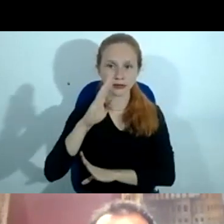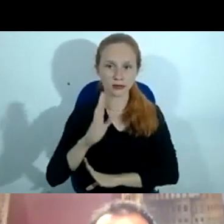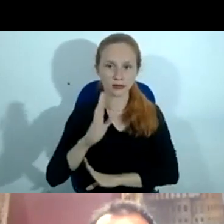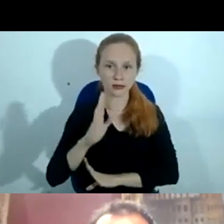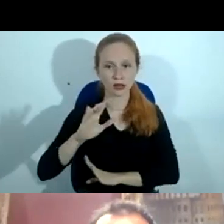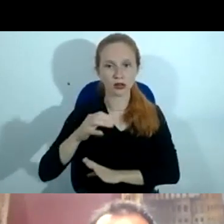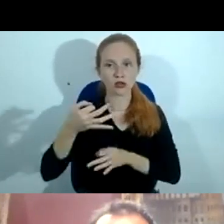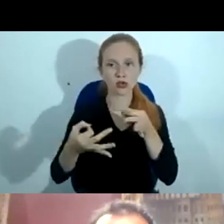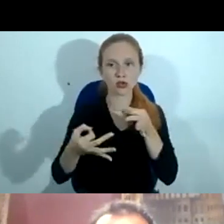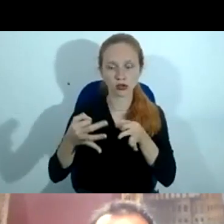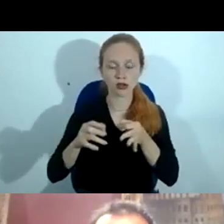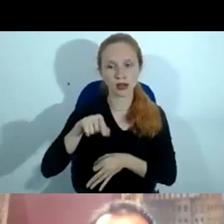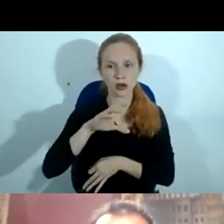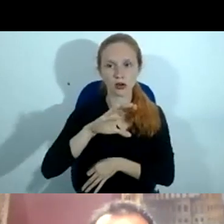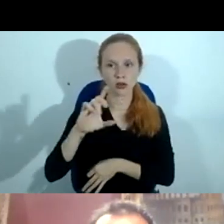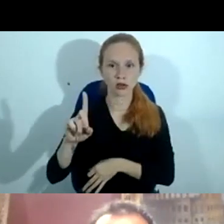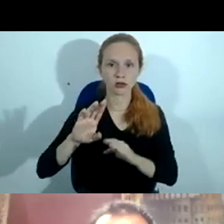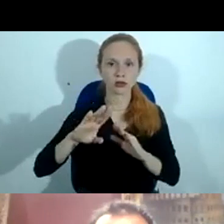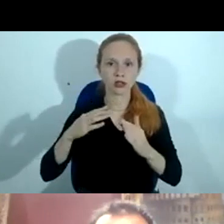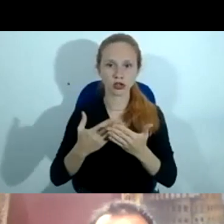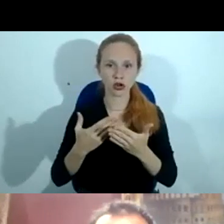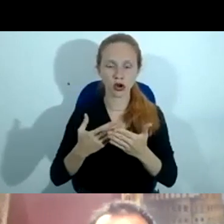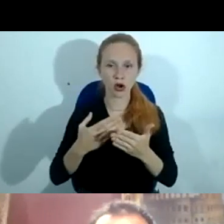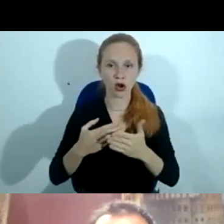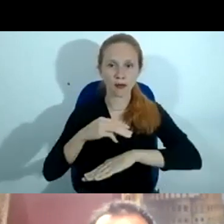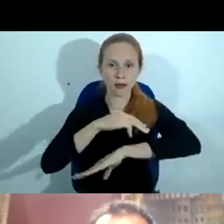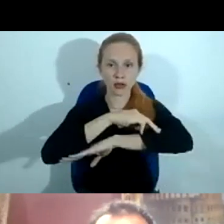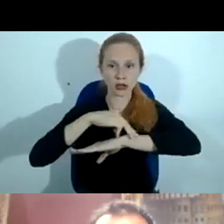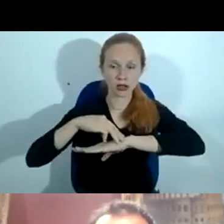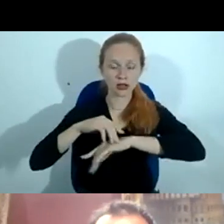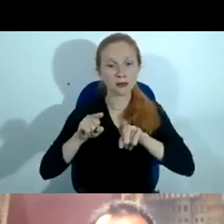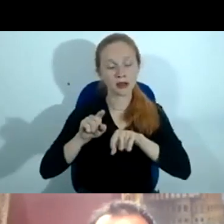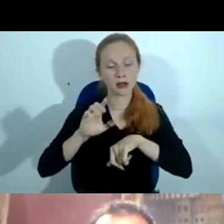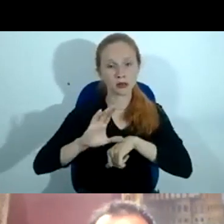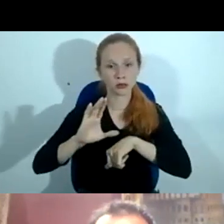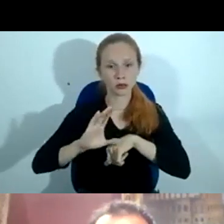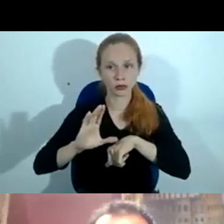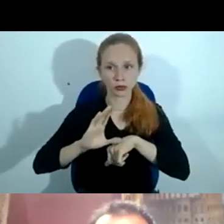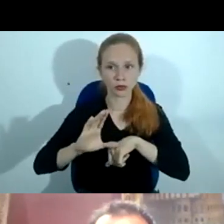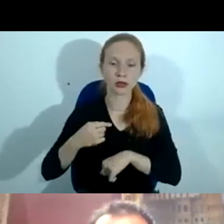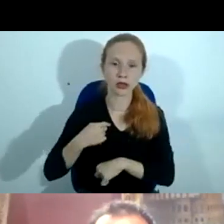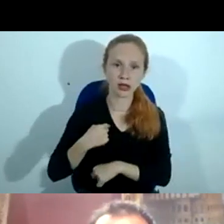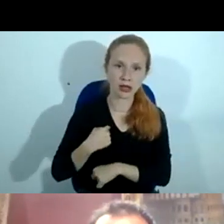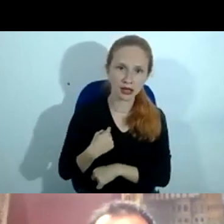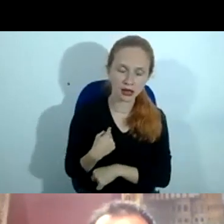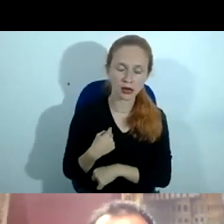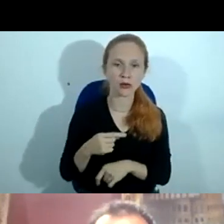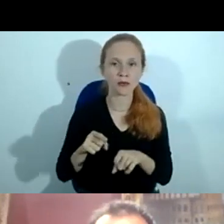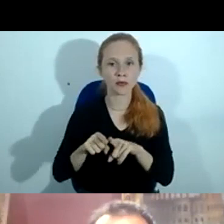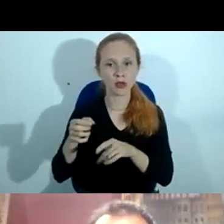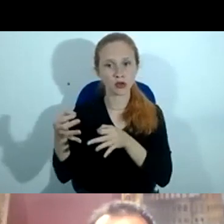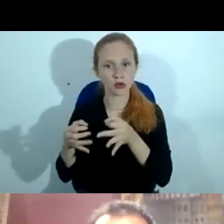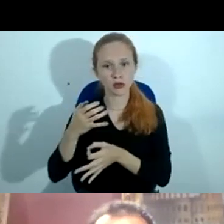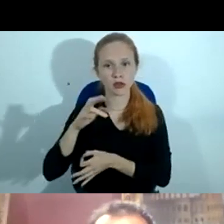coordenador da Escola da Magistratura, inclusive no curso em que eu, a juíza